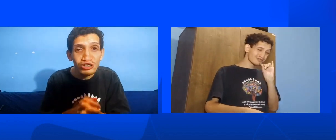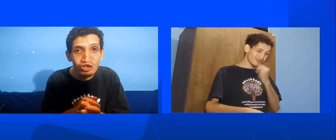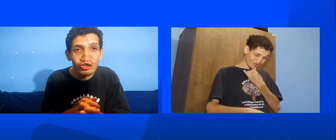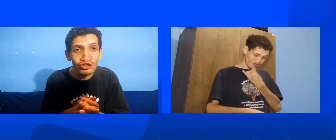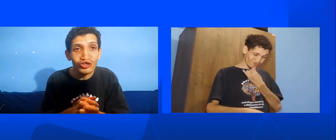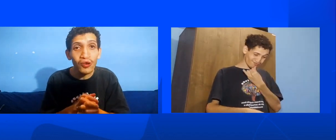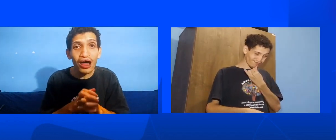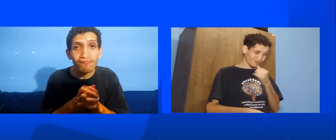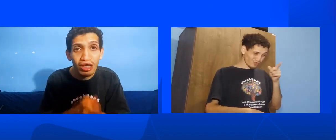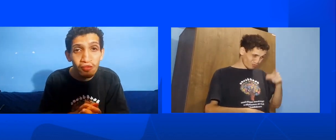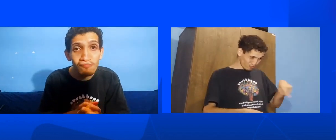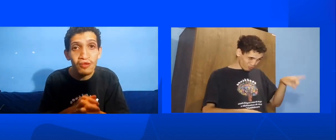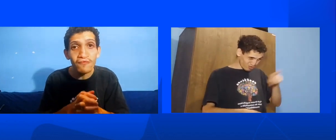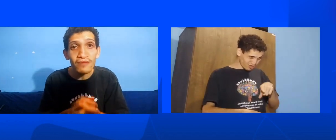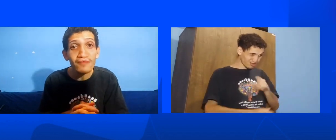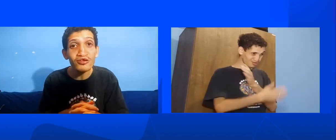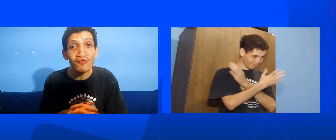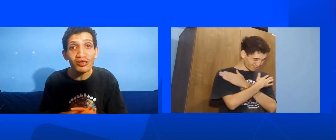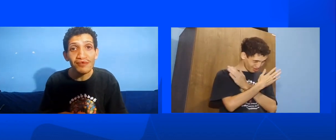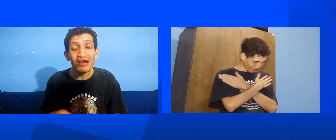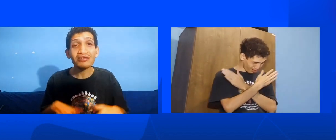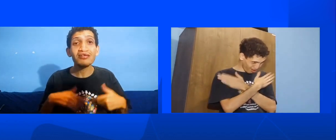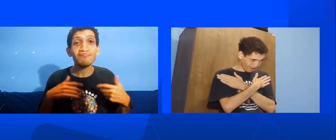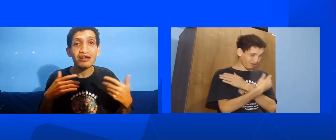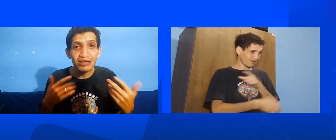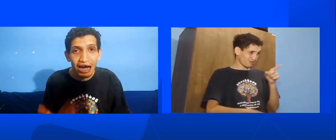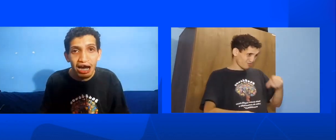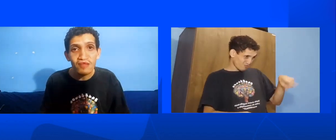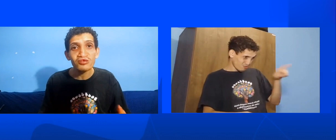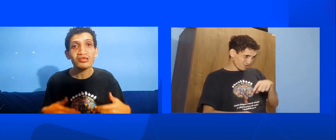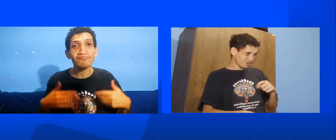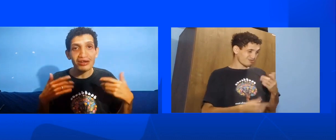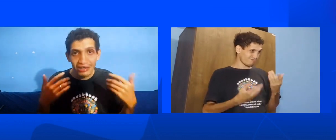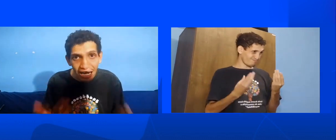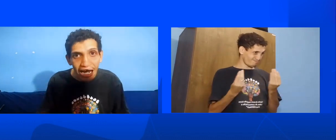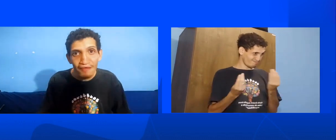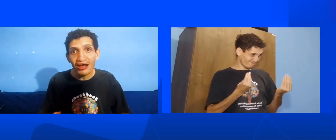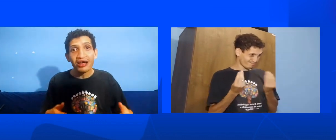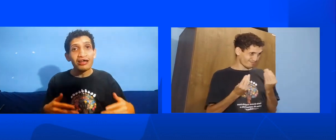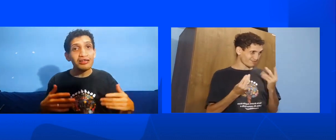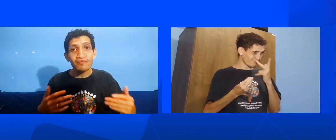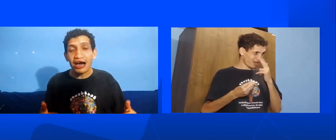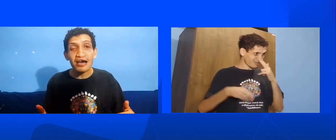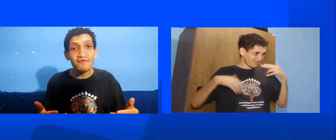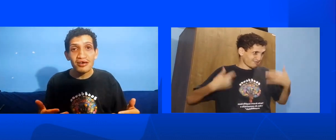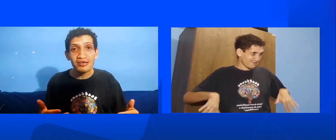triste E eu lamento Pelo fato de você Estar desempregado Desempregada E talvez